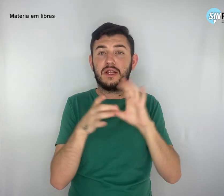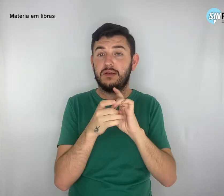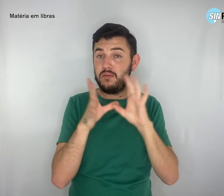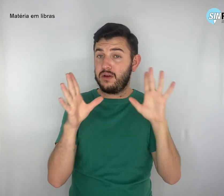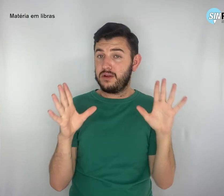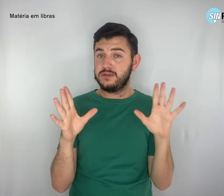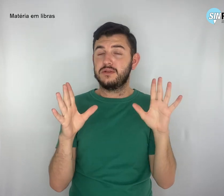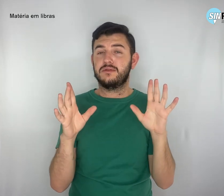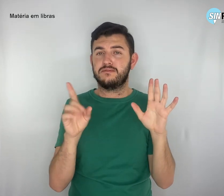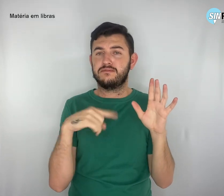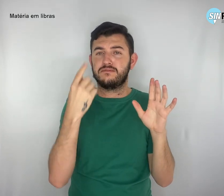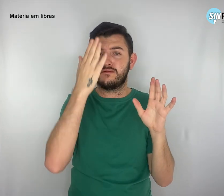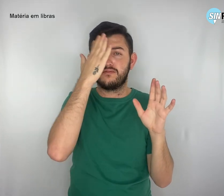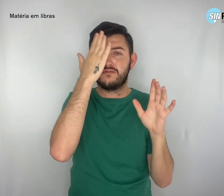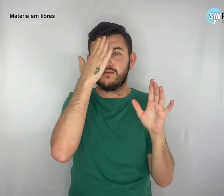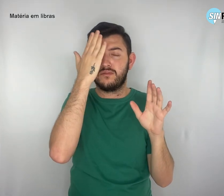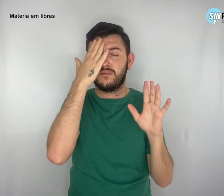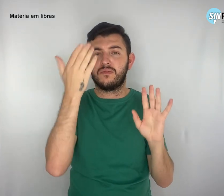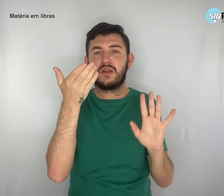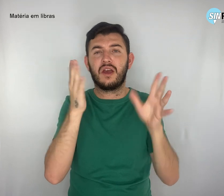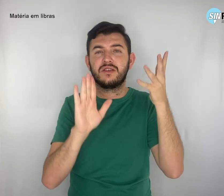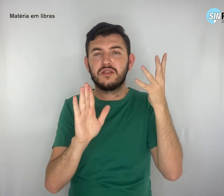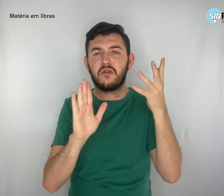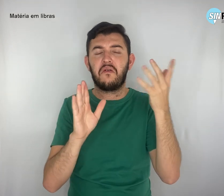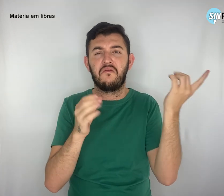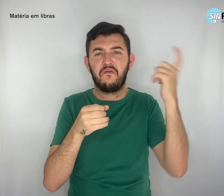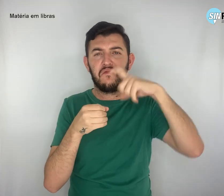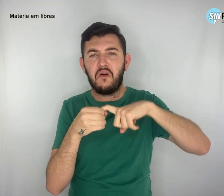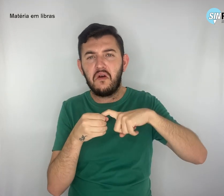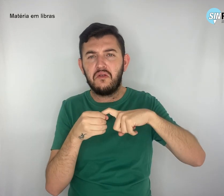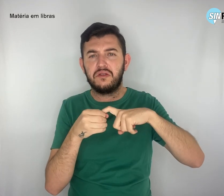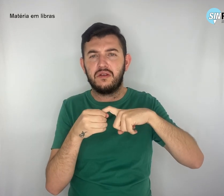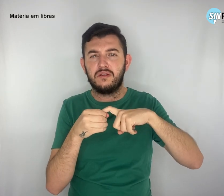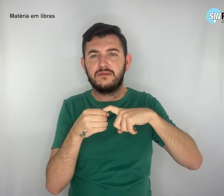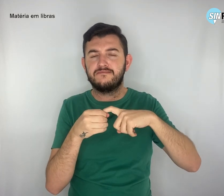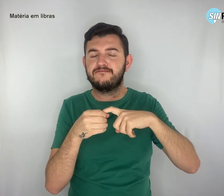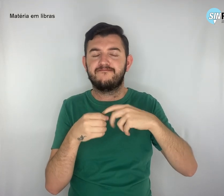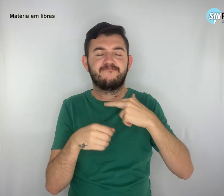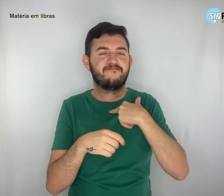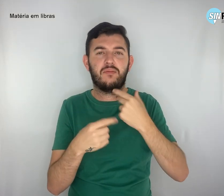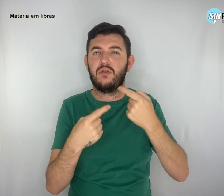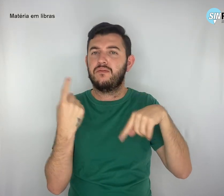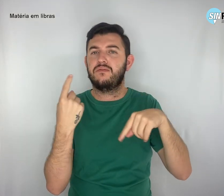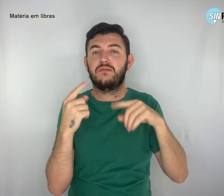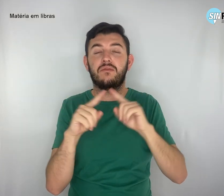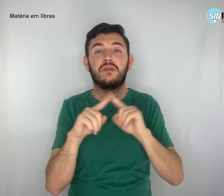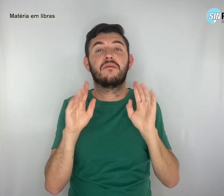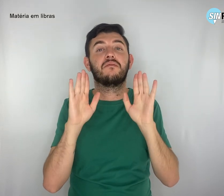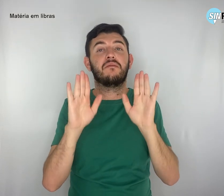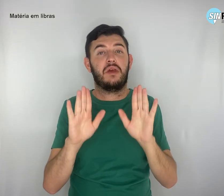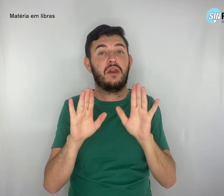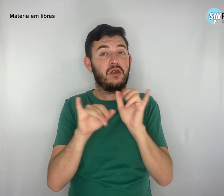essa situação não pode mais voltar a acontecer. Notícias falsas que